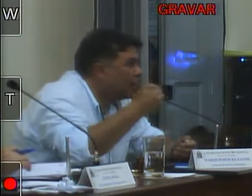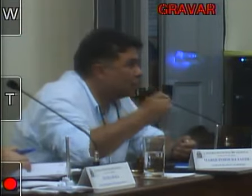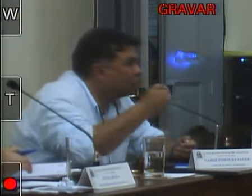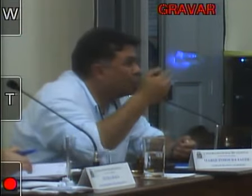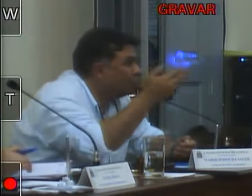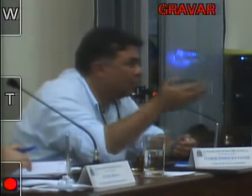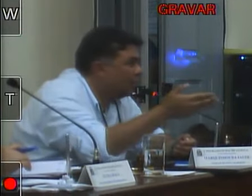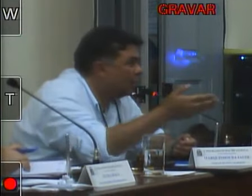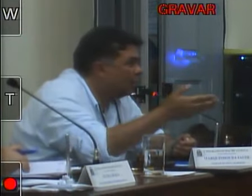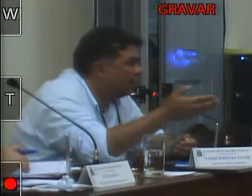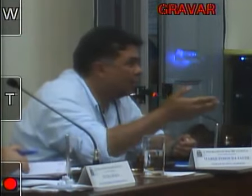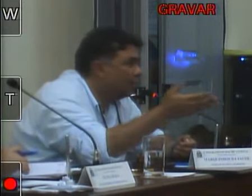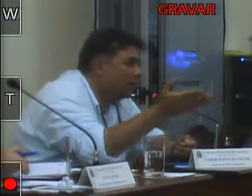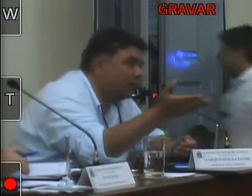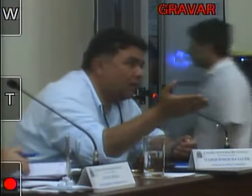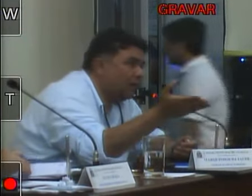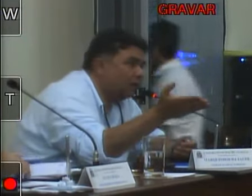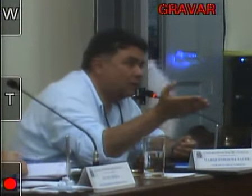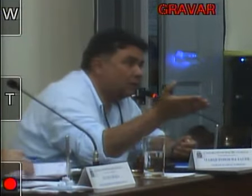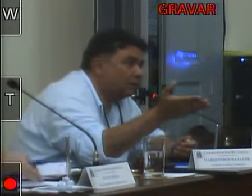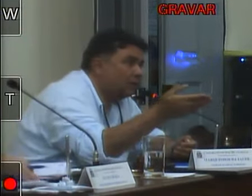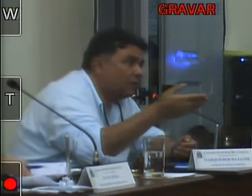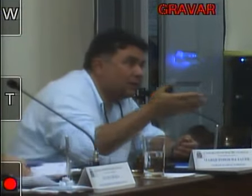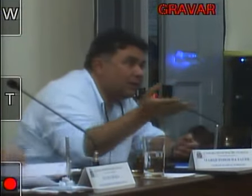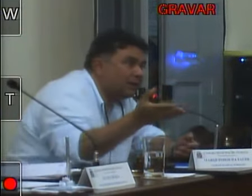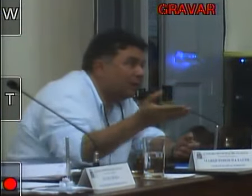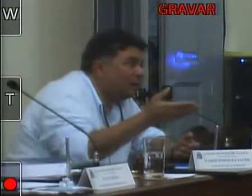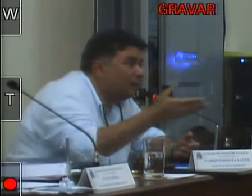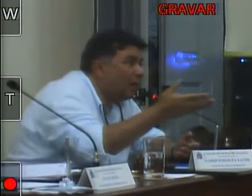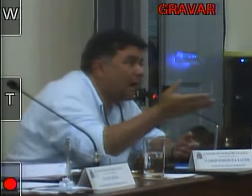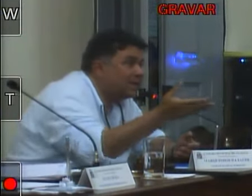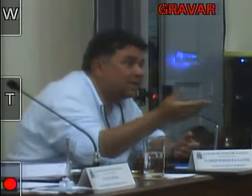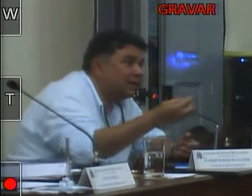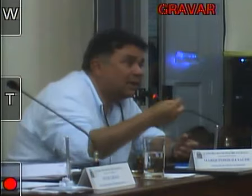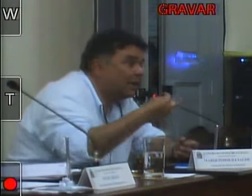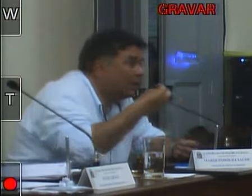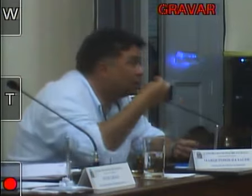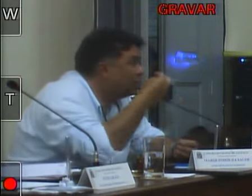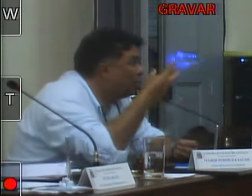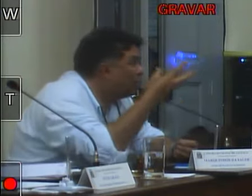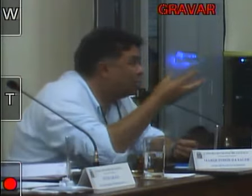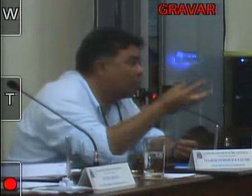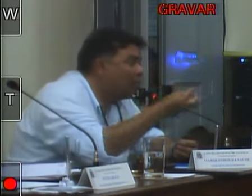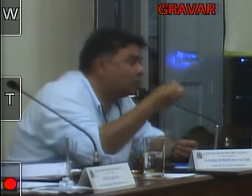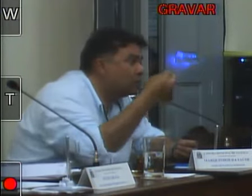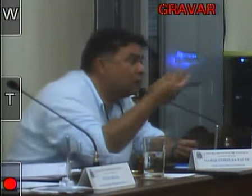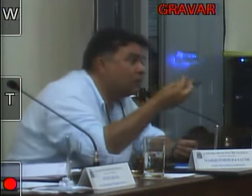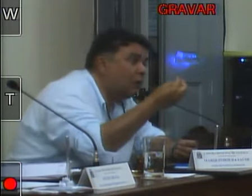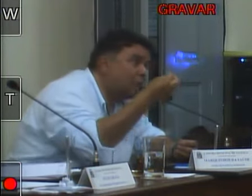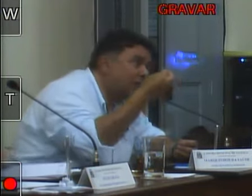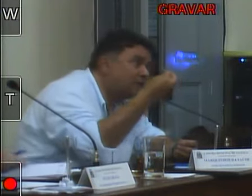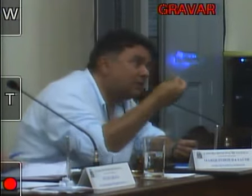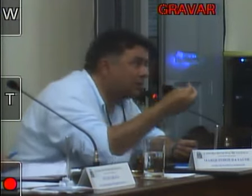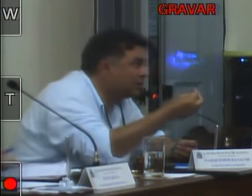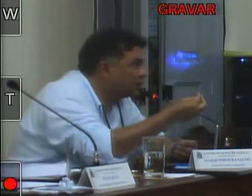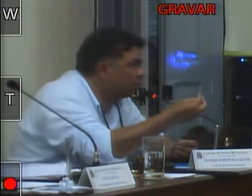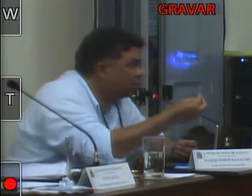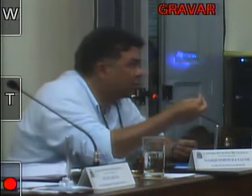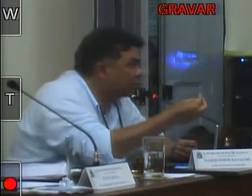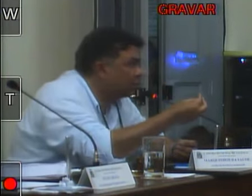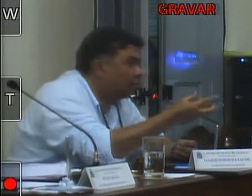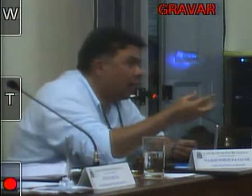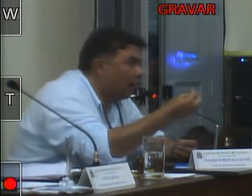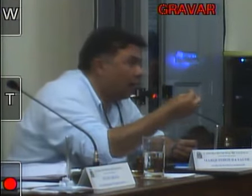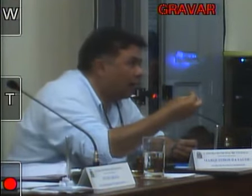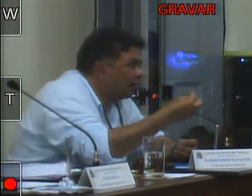responder um requerimento uma coisa básica questão cordial simples não precisa esse tipo